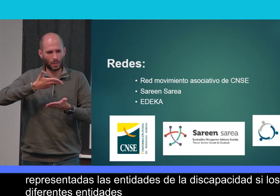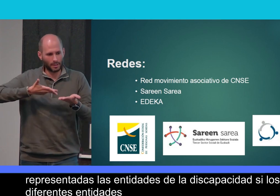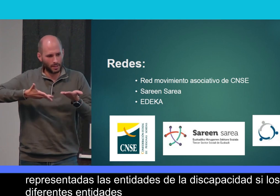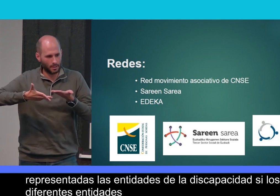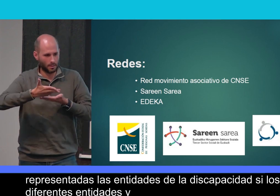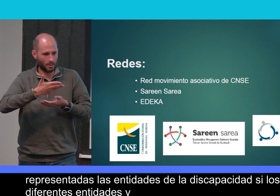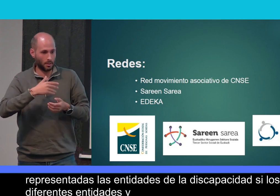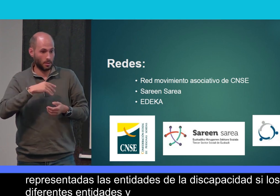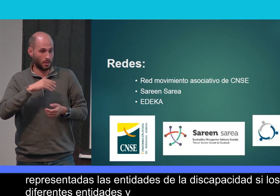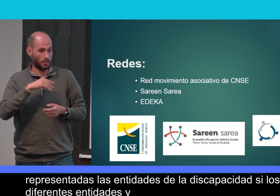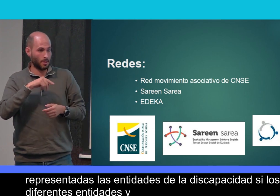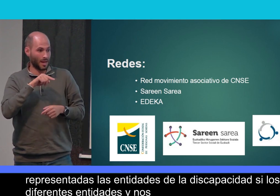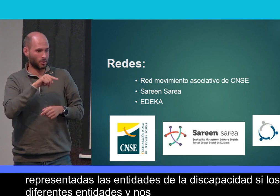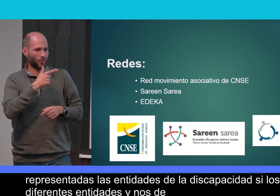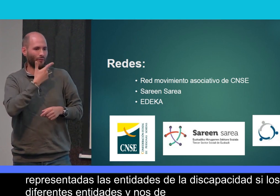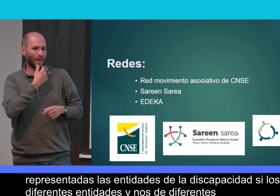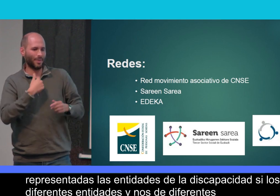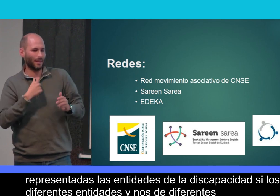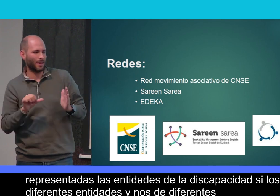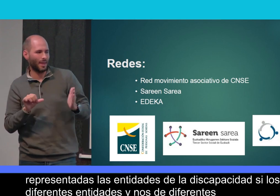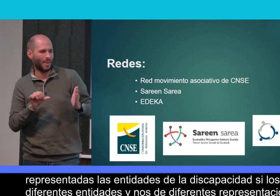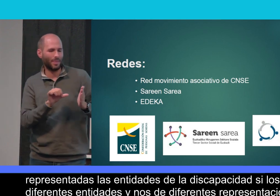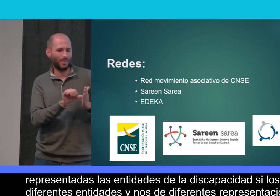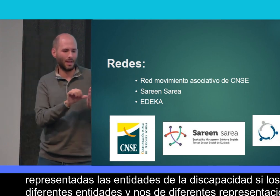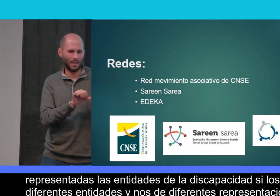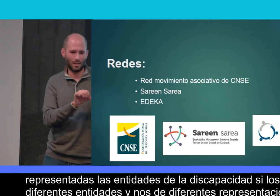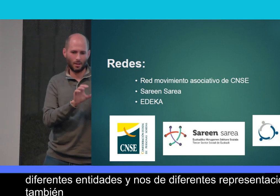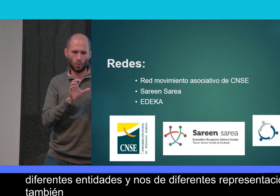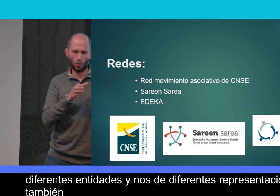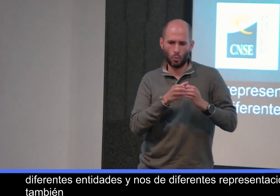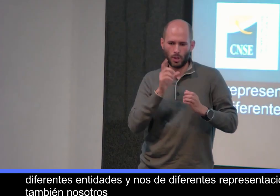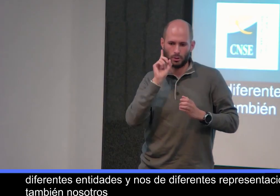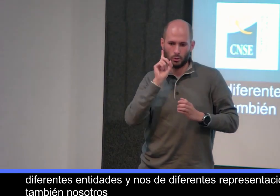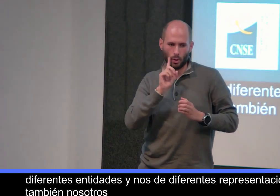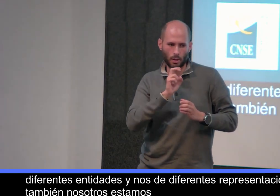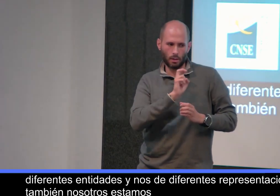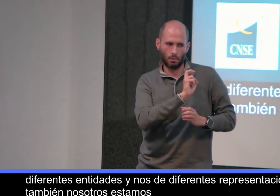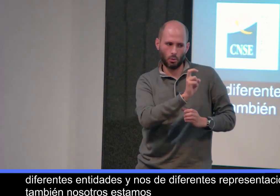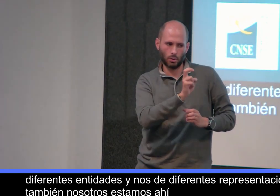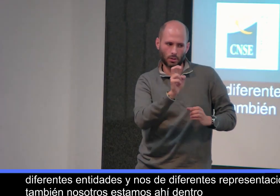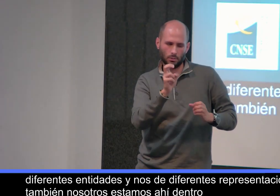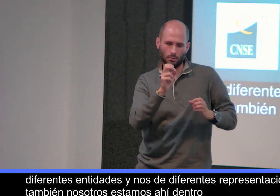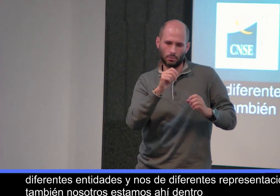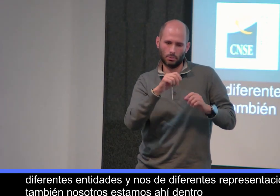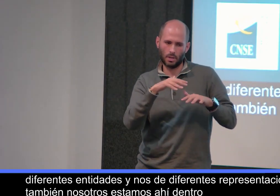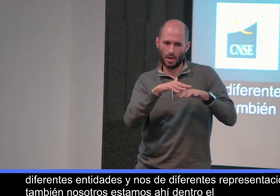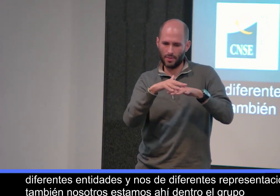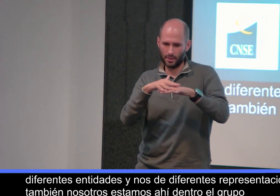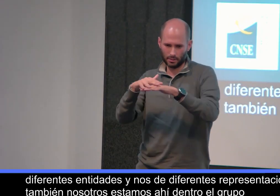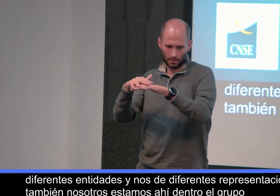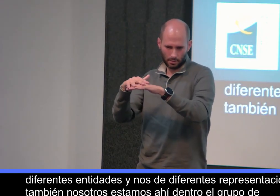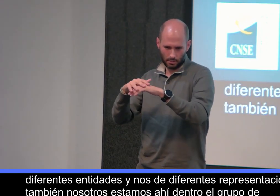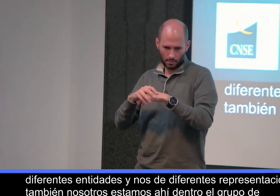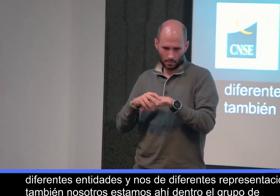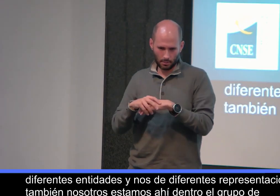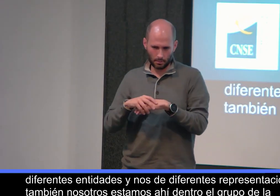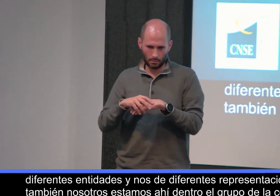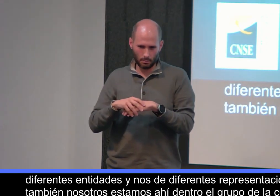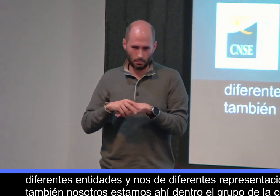diferentes representaciones. Y también nosotros estamos ahí dentro. El grupo de la comunidad sorda está